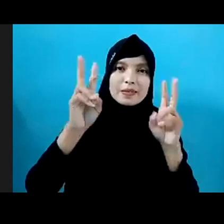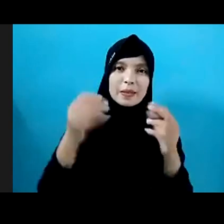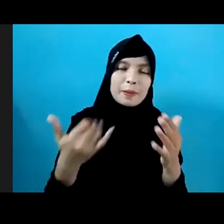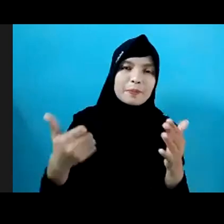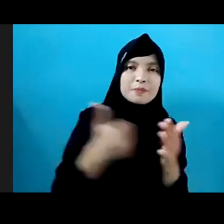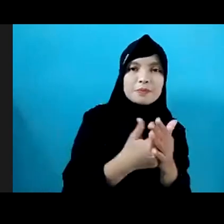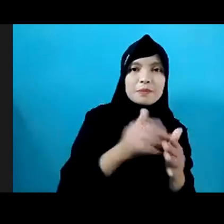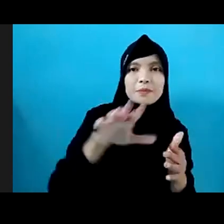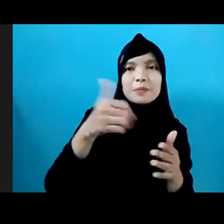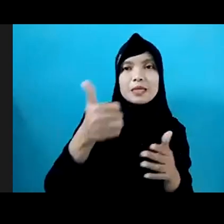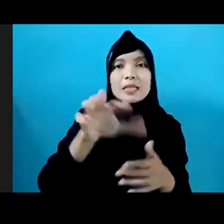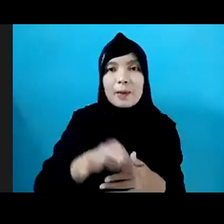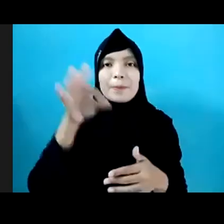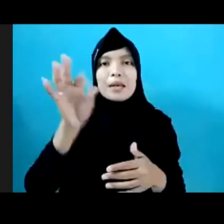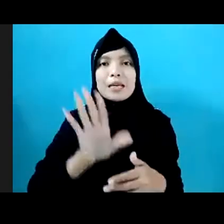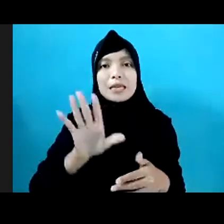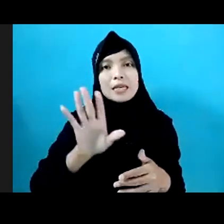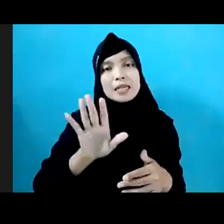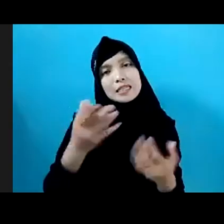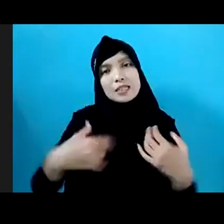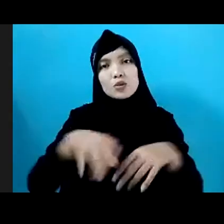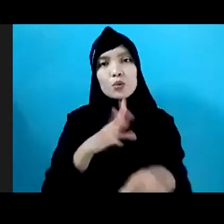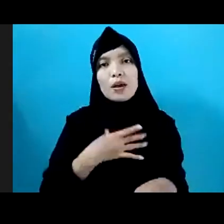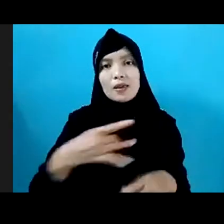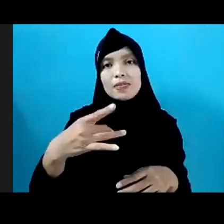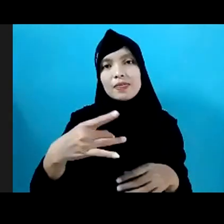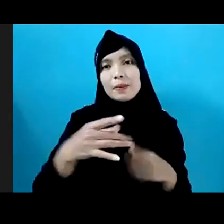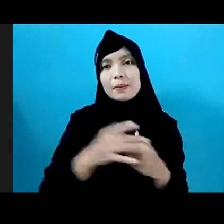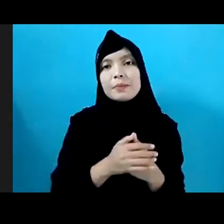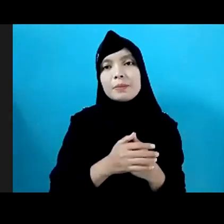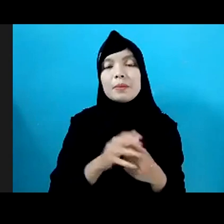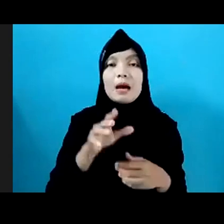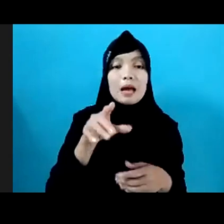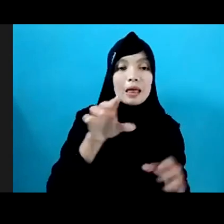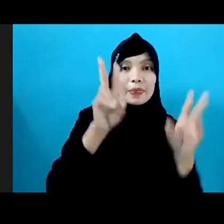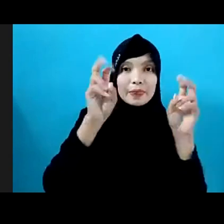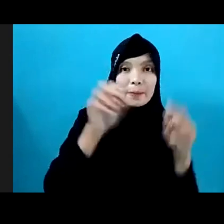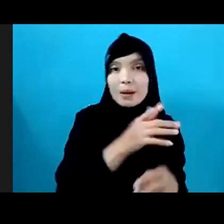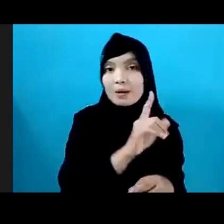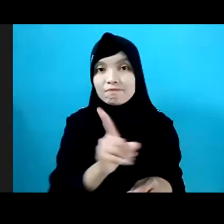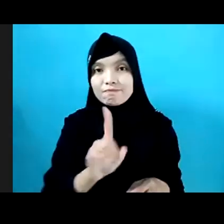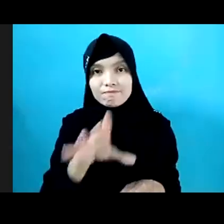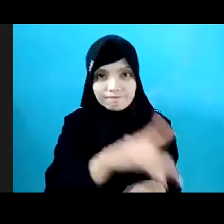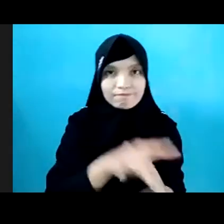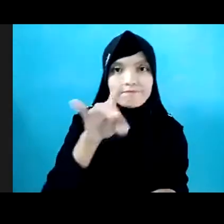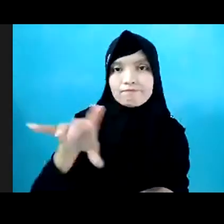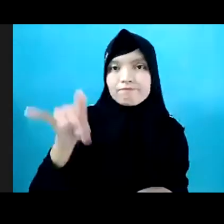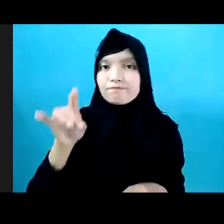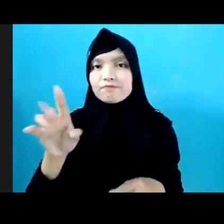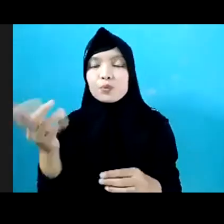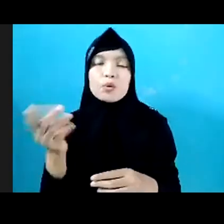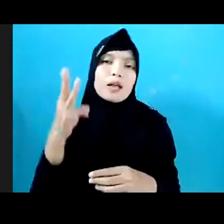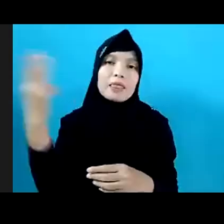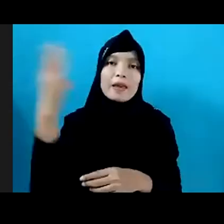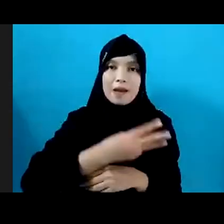sesuai dengan minat Anda, tema-tema mana yang Anda minat, Anda bisa mengikuti 25 kelas tematik ini selama 3 hari. Dan